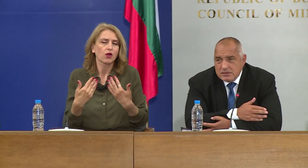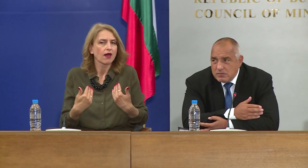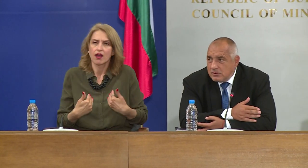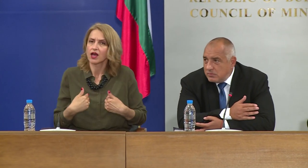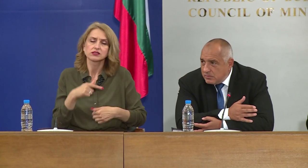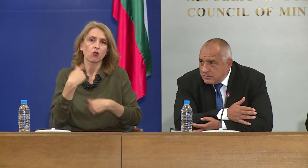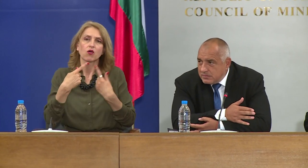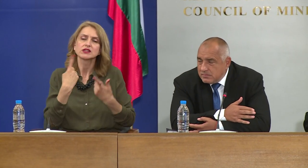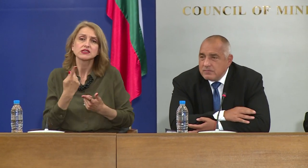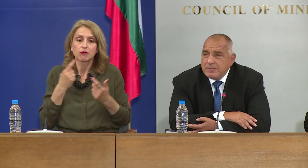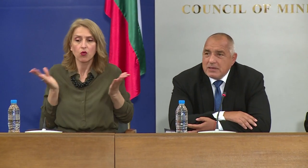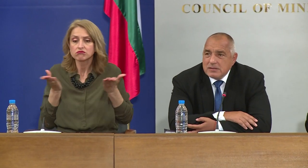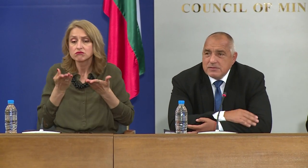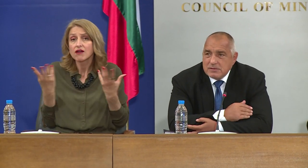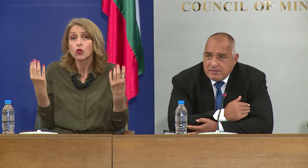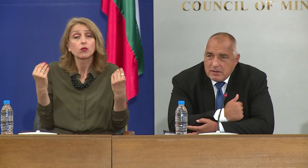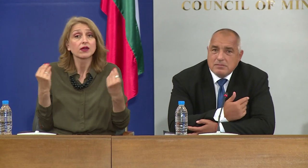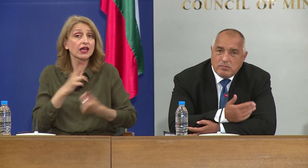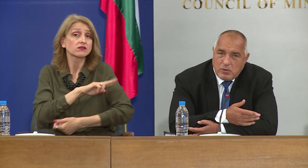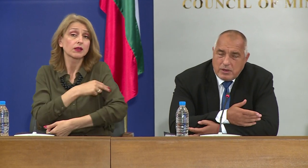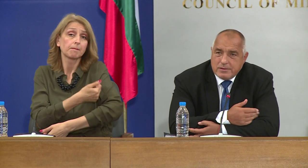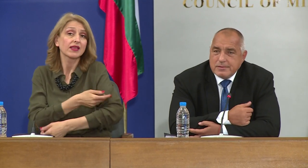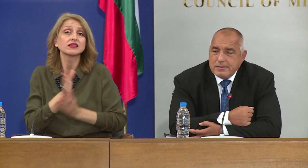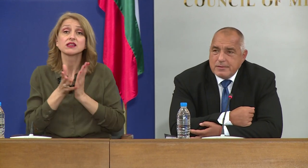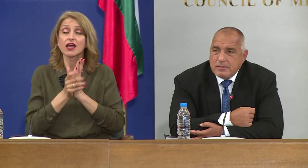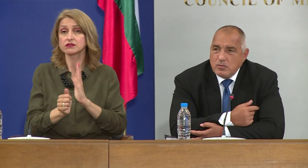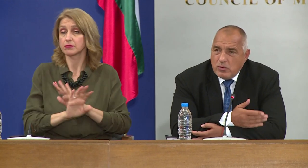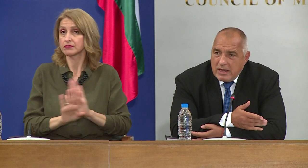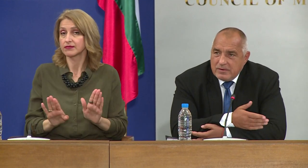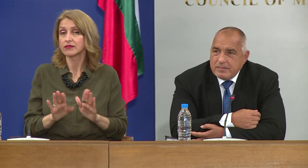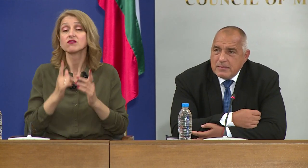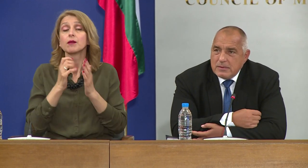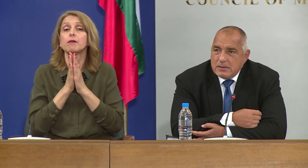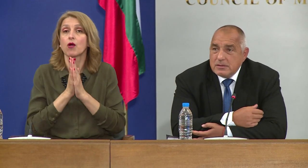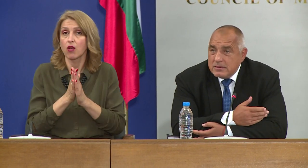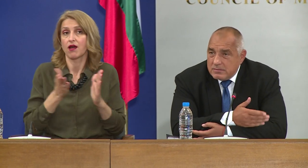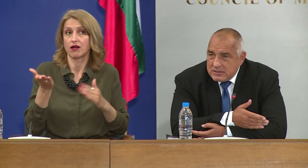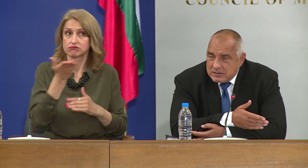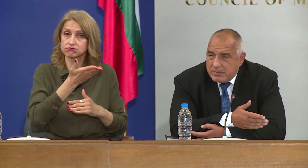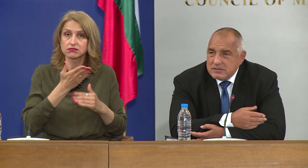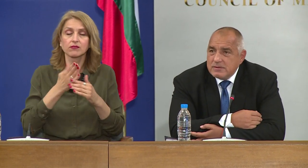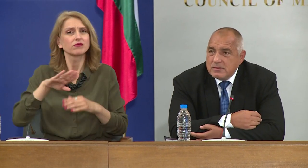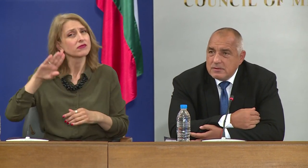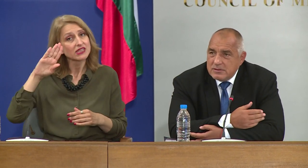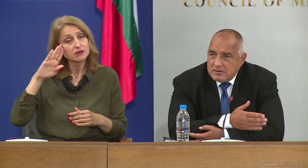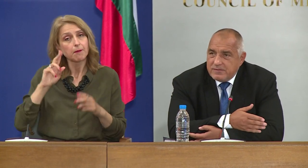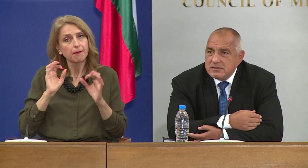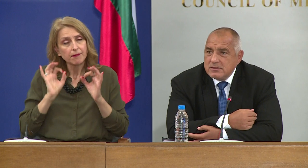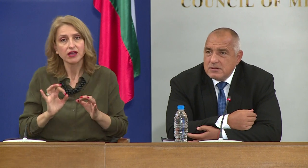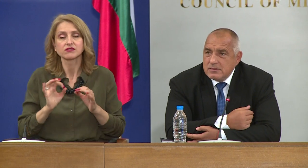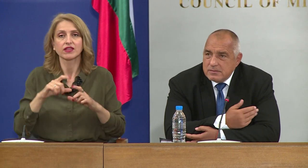експертиза, която това ми казва и затова моля, умолявам да се спазват